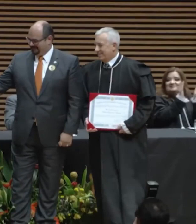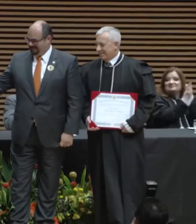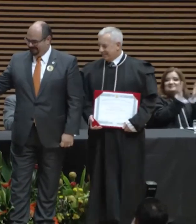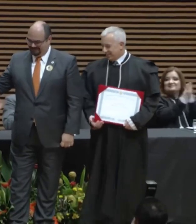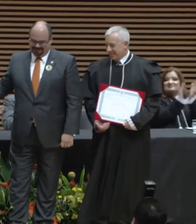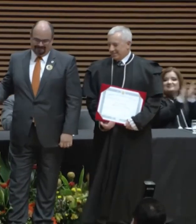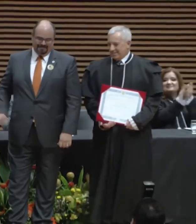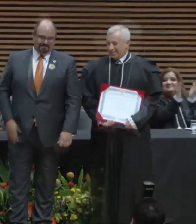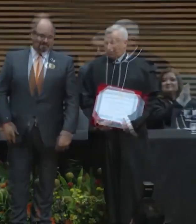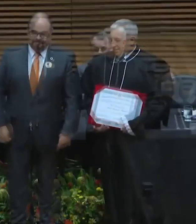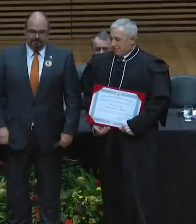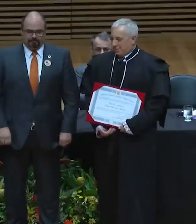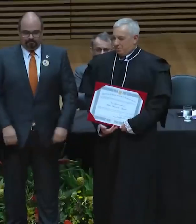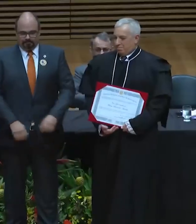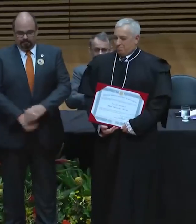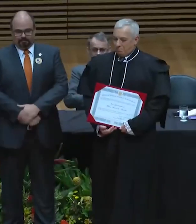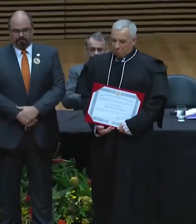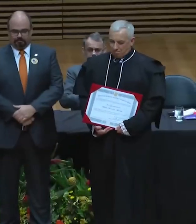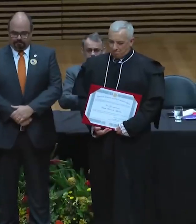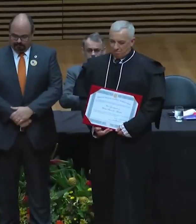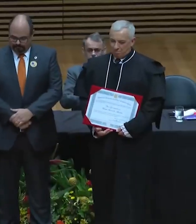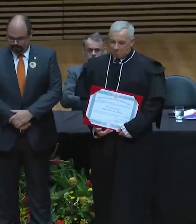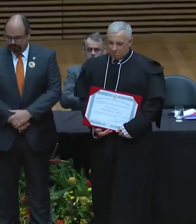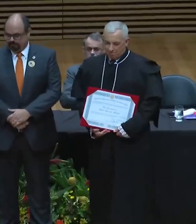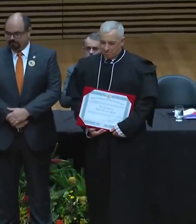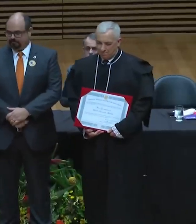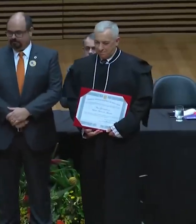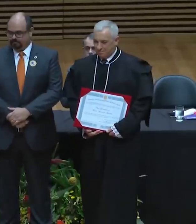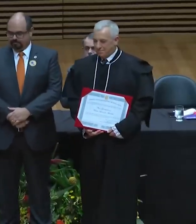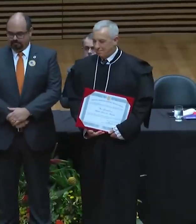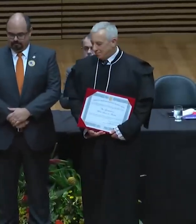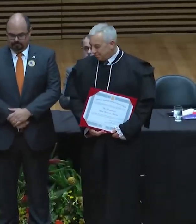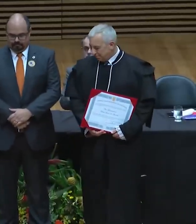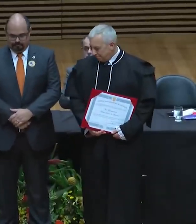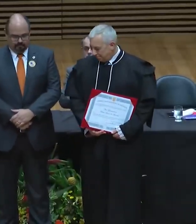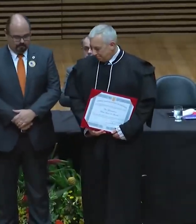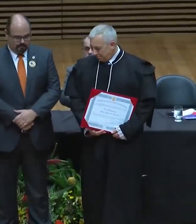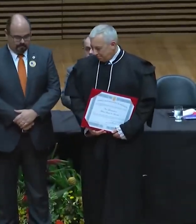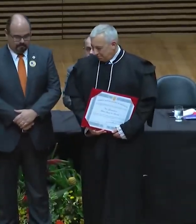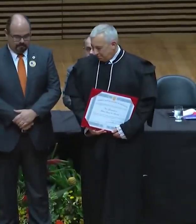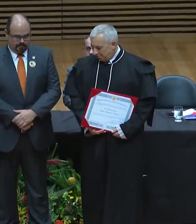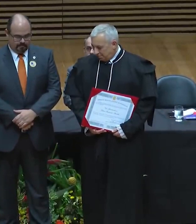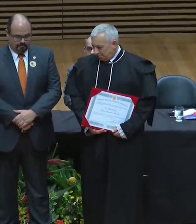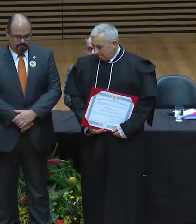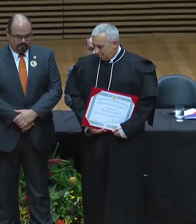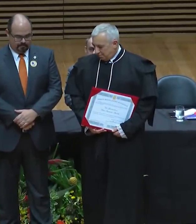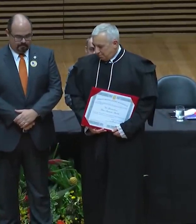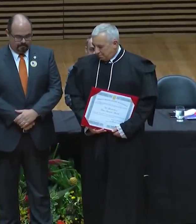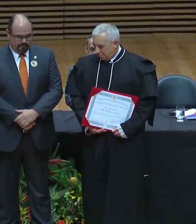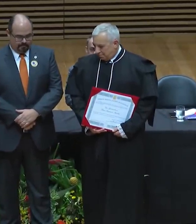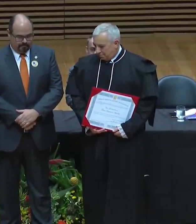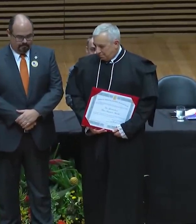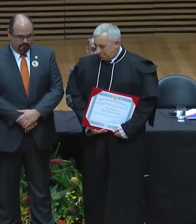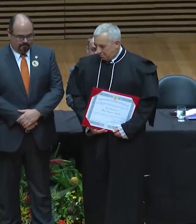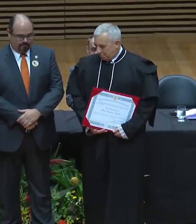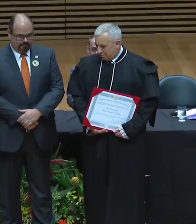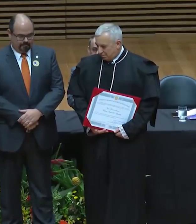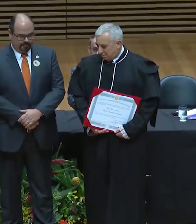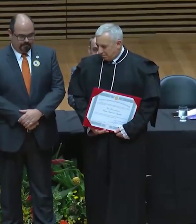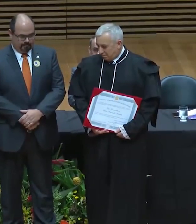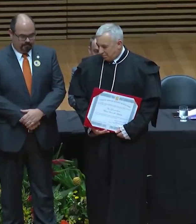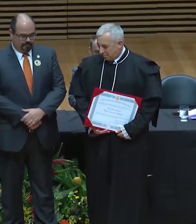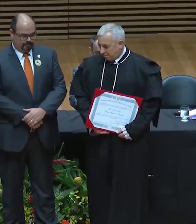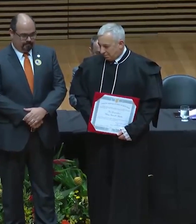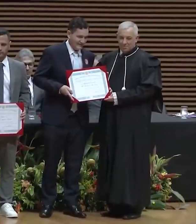e os primeiros a serem diplomados foram o governador reeleito do Estado, Romeu Zema, do Novo, o vice-governador eleito, Matheus